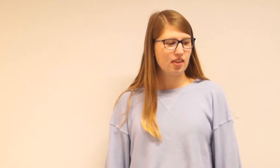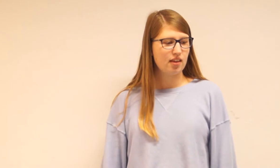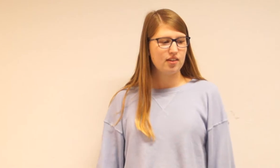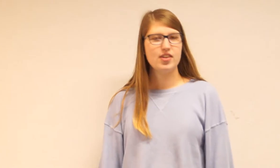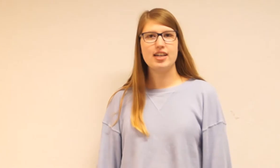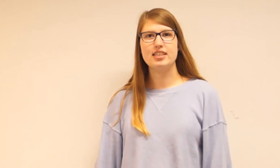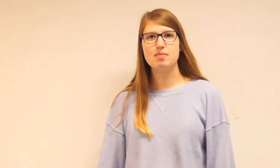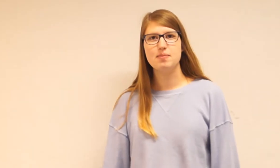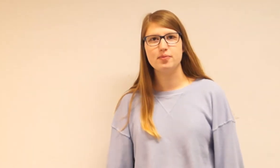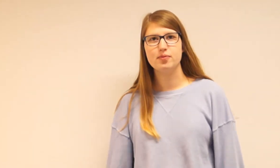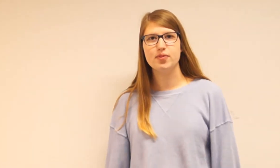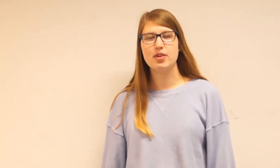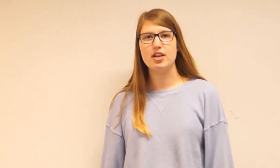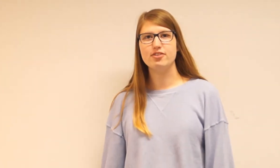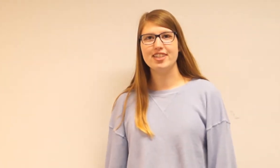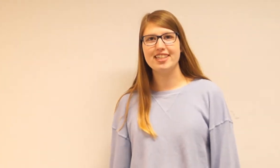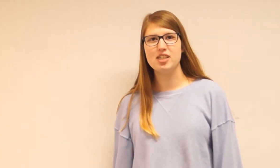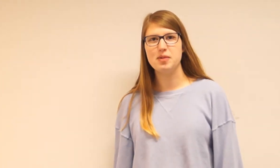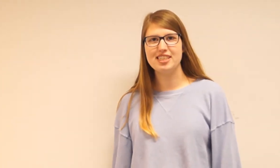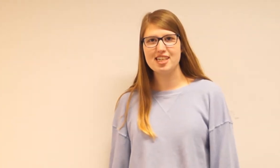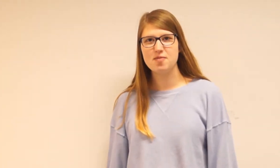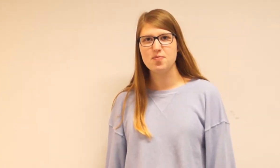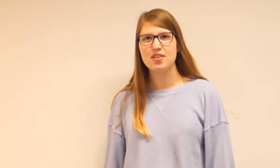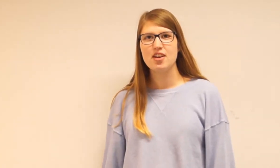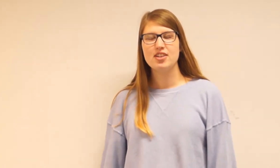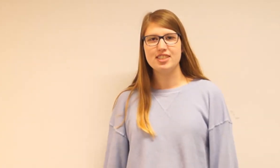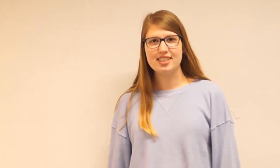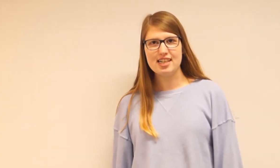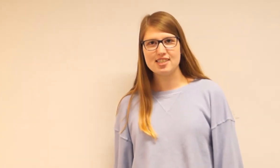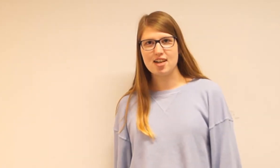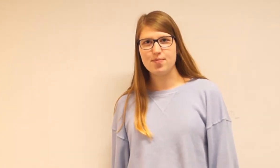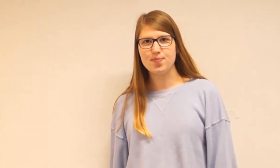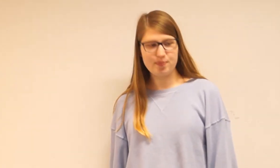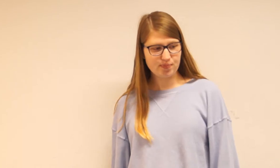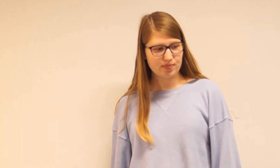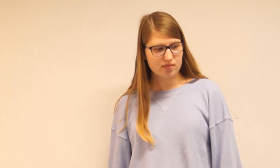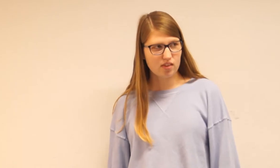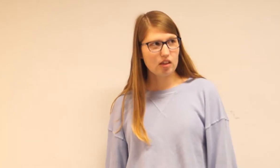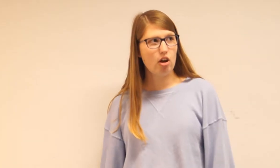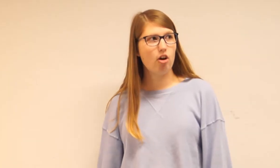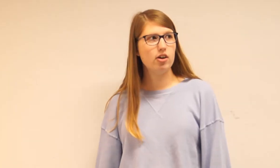Vi har et klip Frederikke og Melinda De taler sammen Og